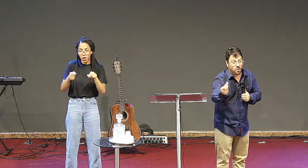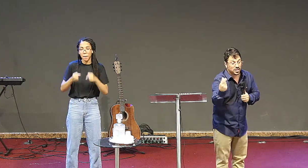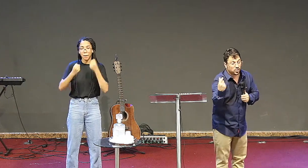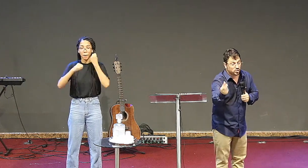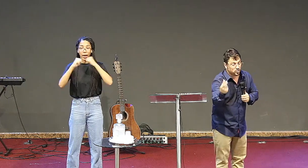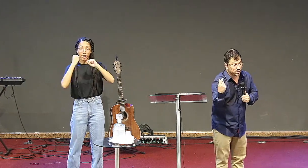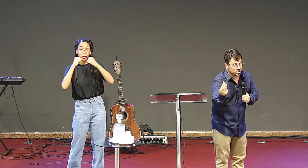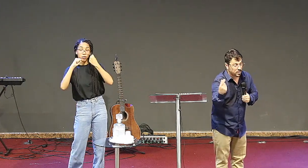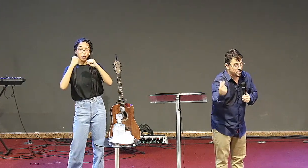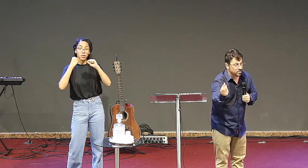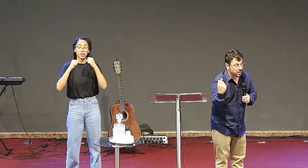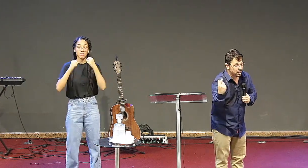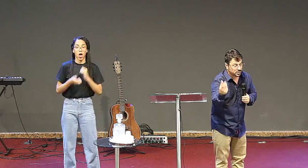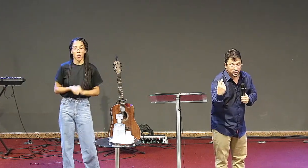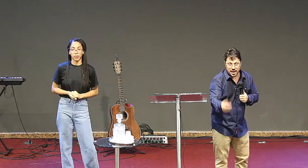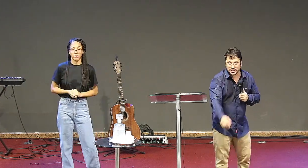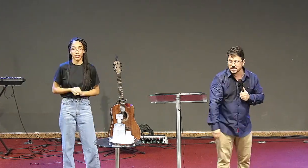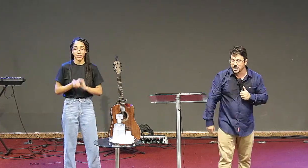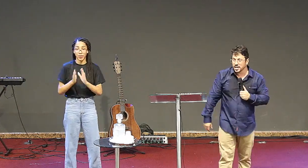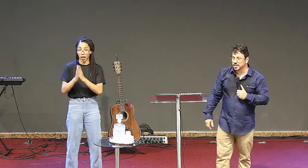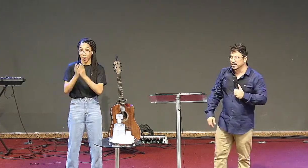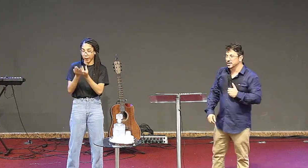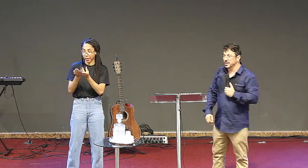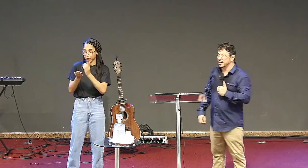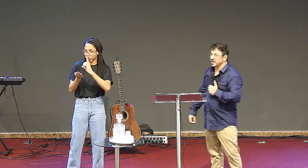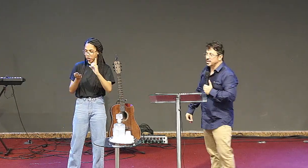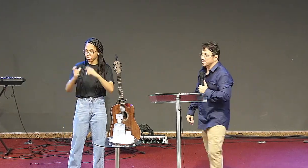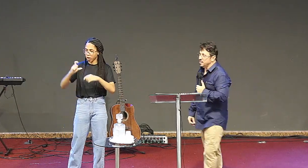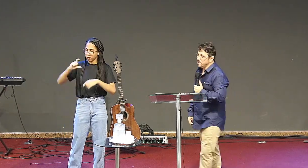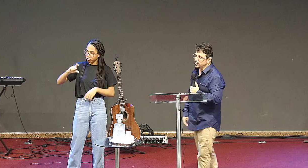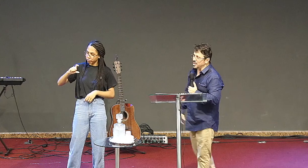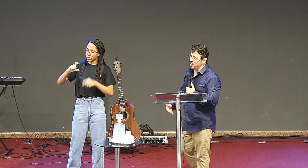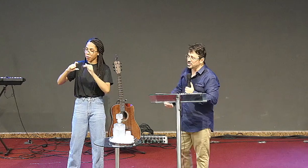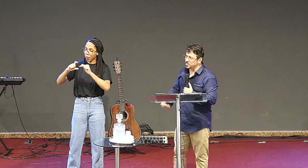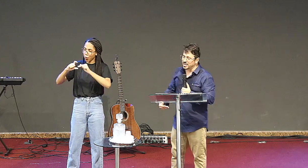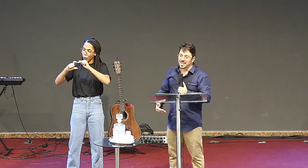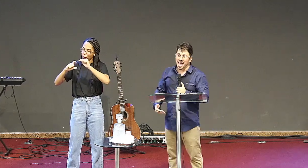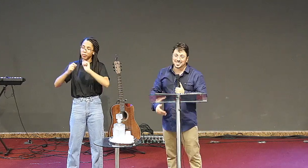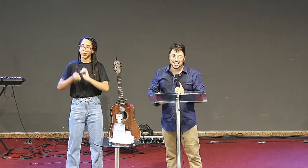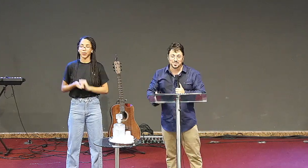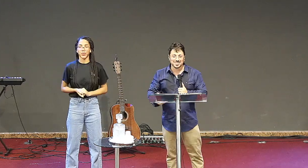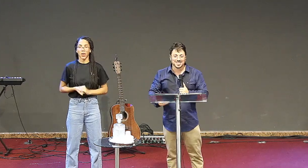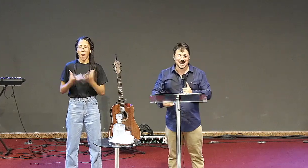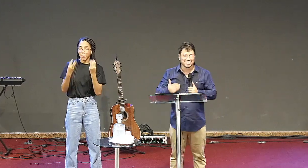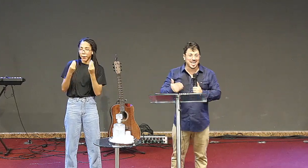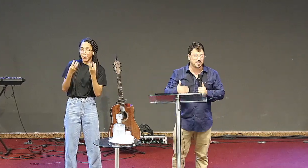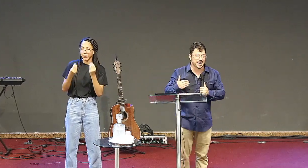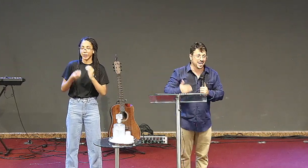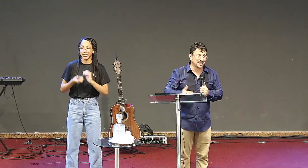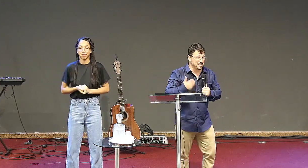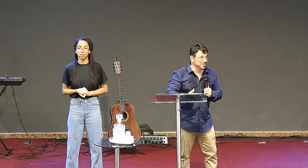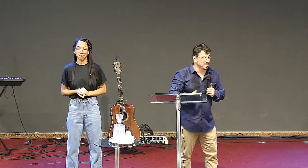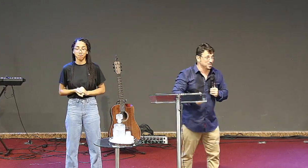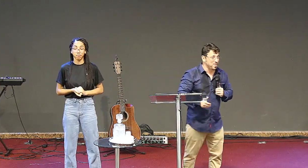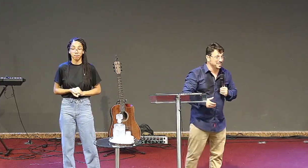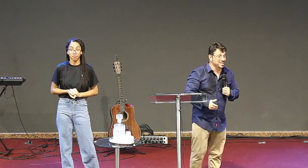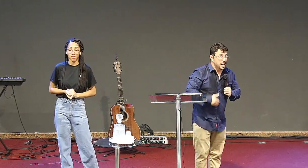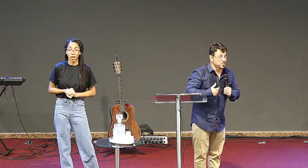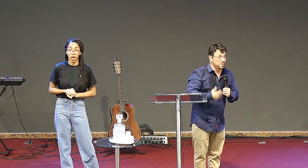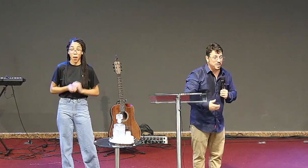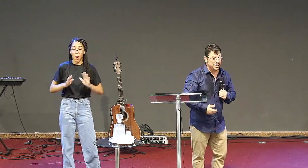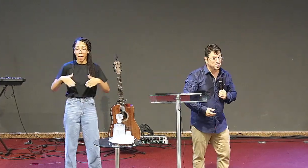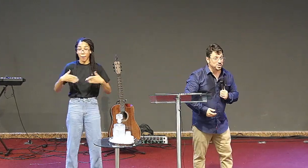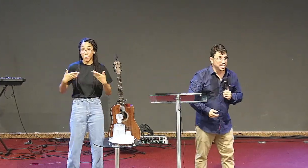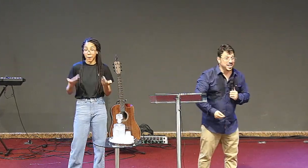de papel, olha a grossura da sua Bíblia, olha quantas páginas tem, irmãos, a possibilidade das mesmas igrejas estarem pregando as mesmas coisas